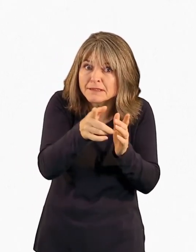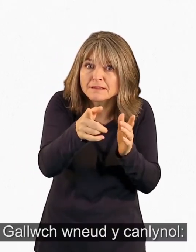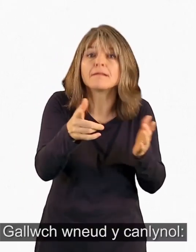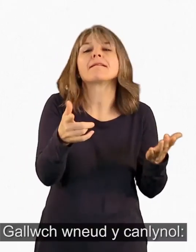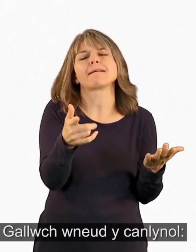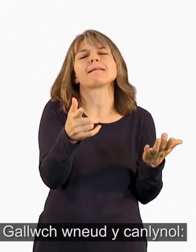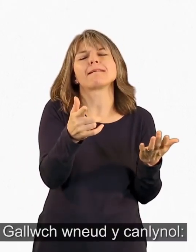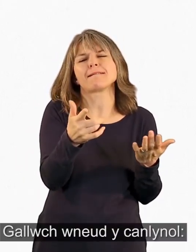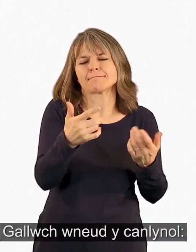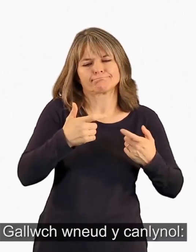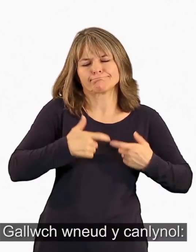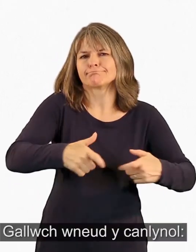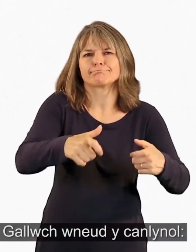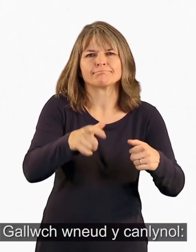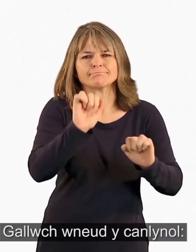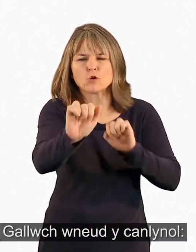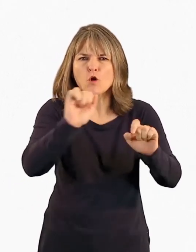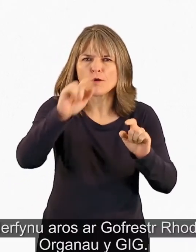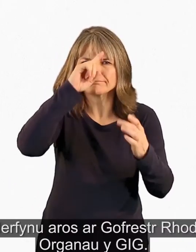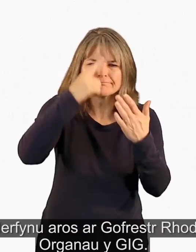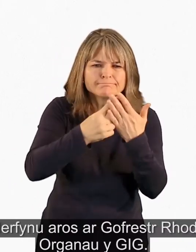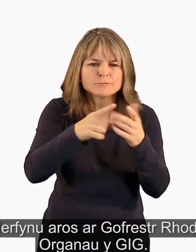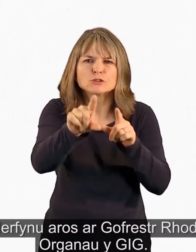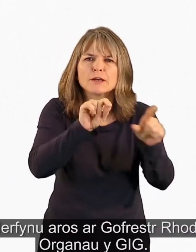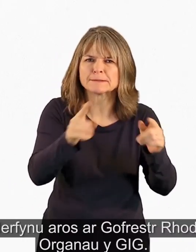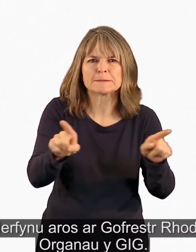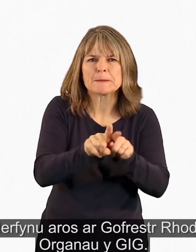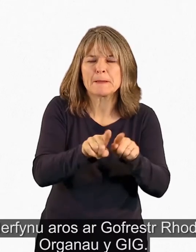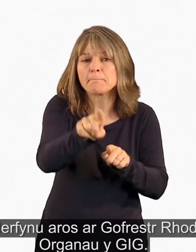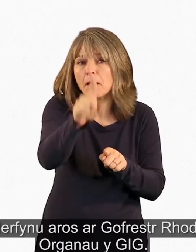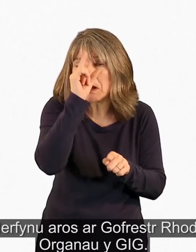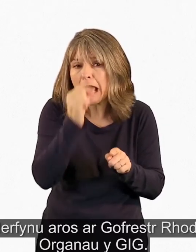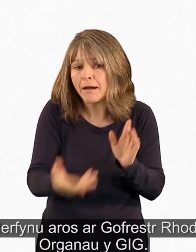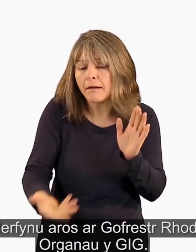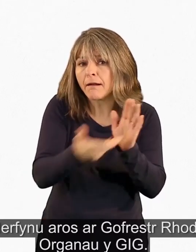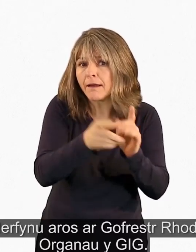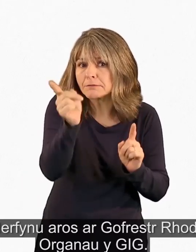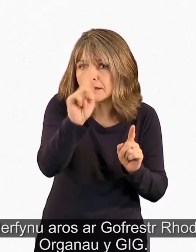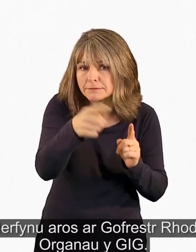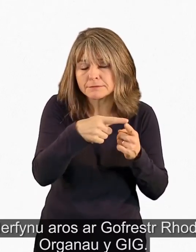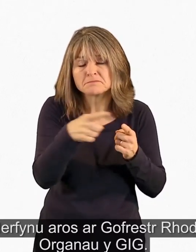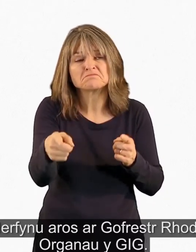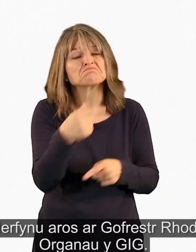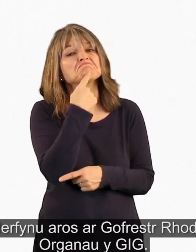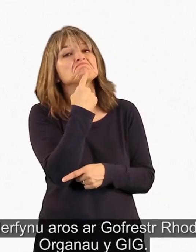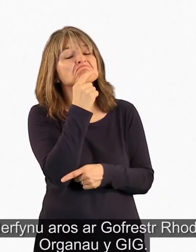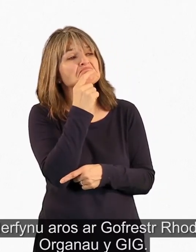Gallwch wneud y canlynol. Penderfynu aros ar gofrestr rhoddwyr organau y gwasanaeth iechyd genedlaethol.